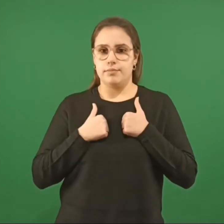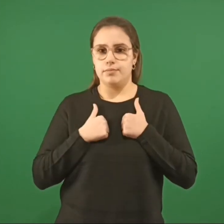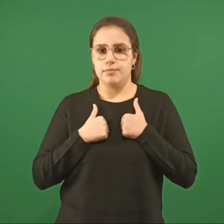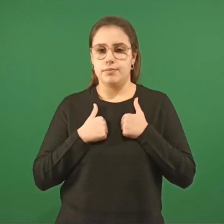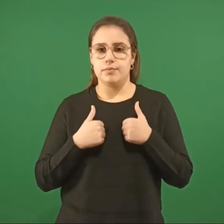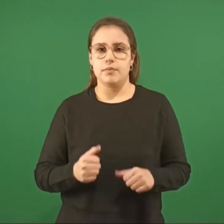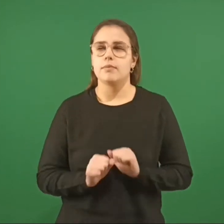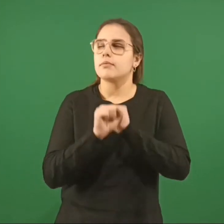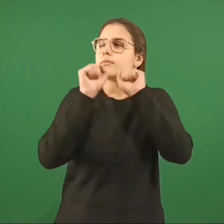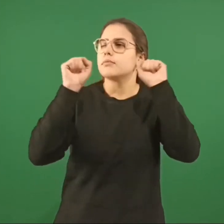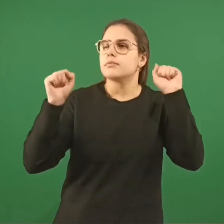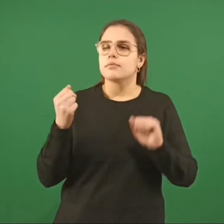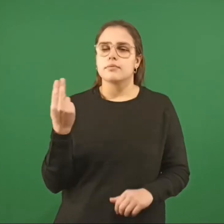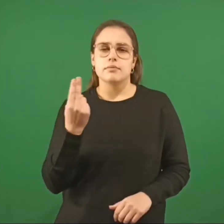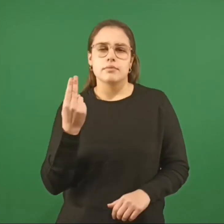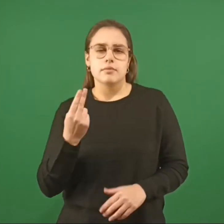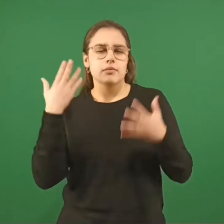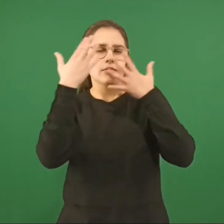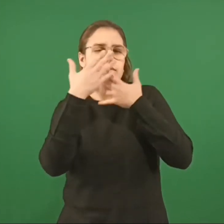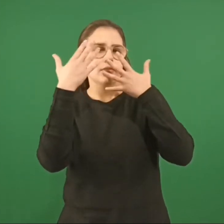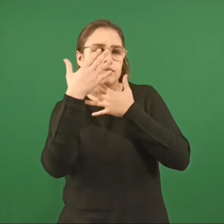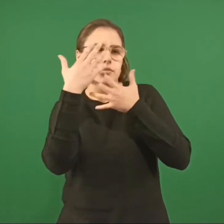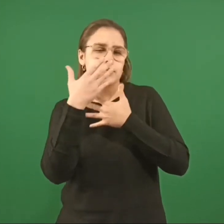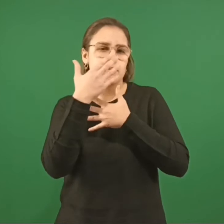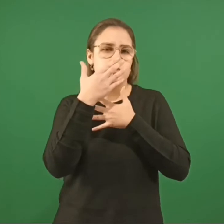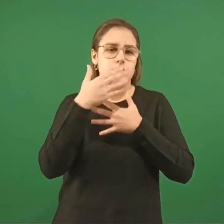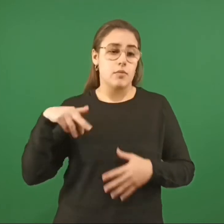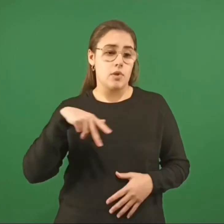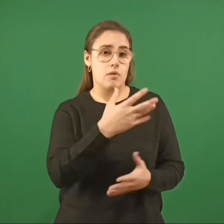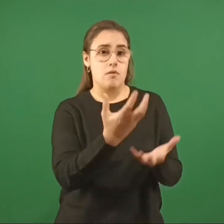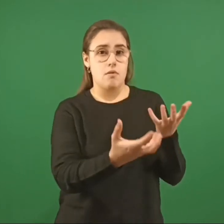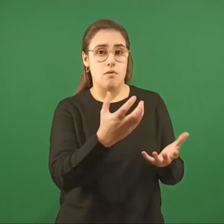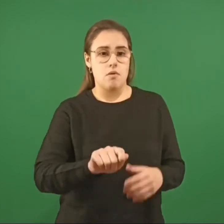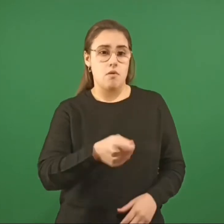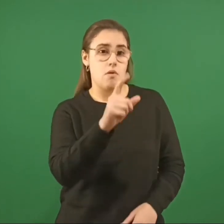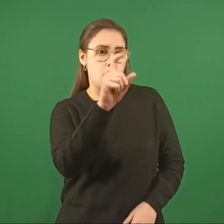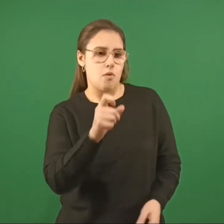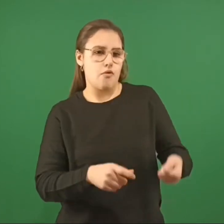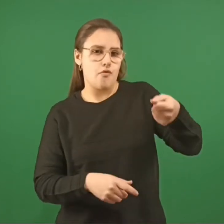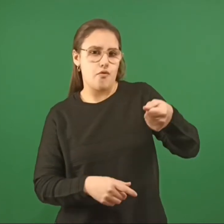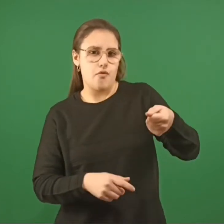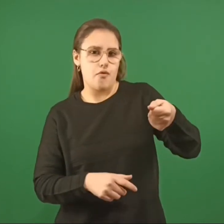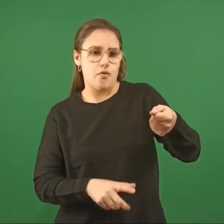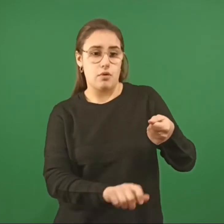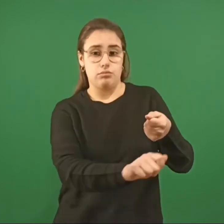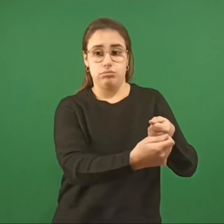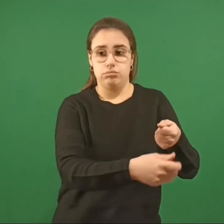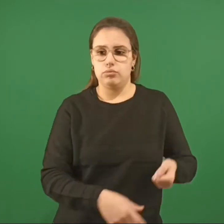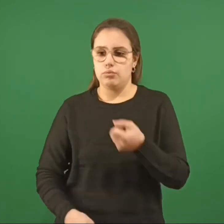constitución Se lava la cara, termina de despertarse Va derecho a la cocina, llena la caldera de agua